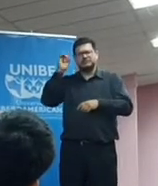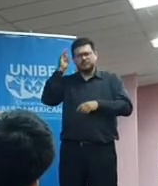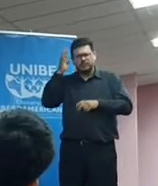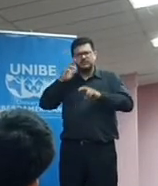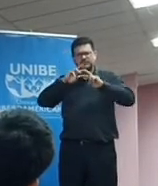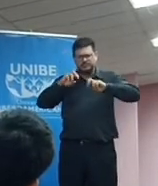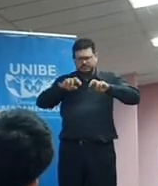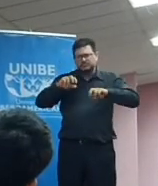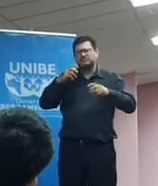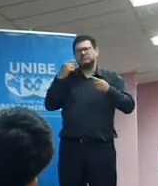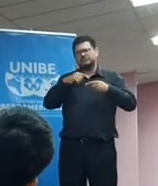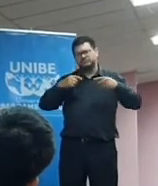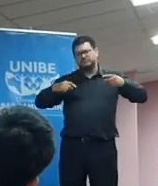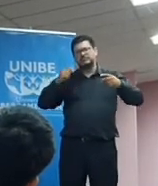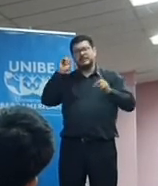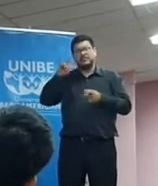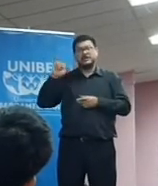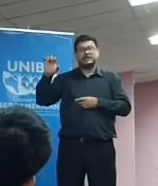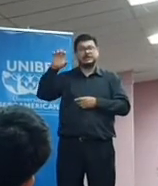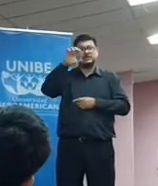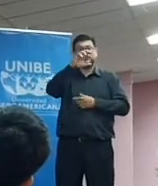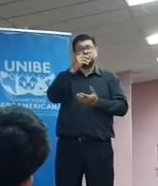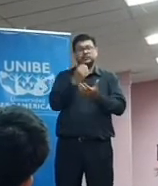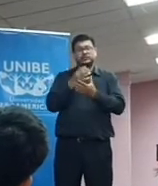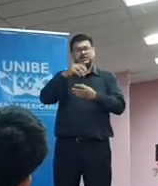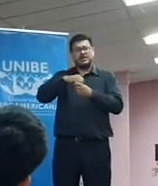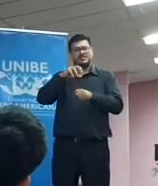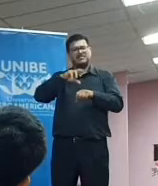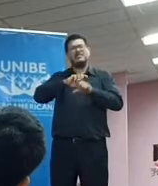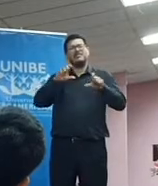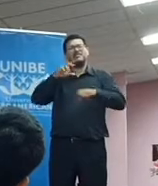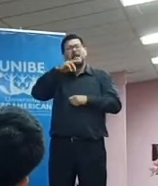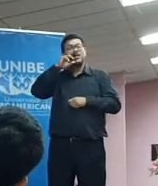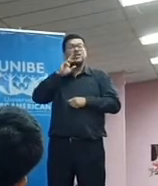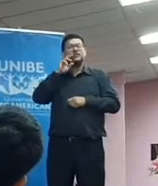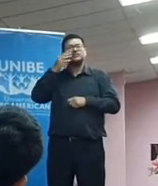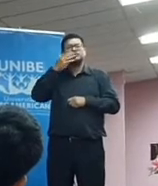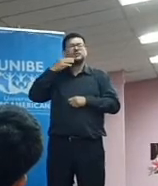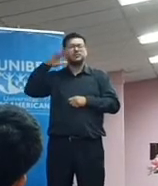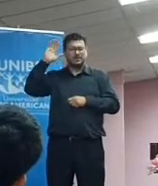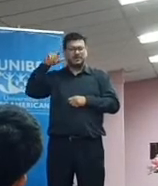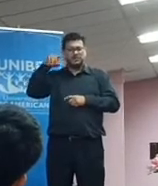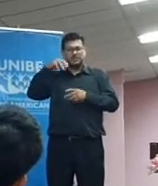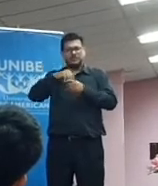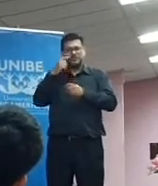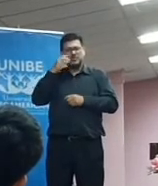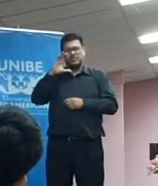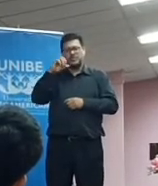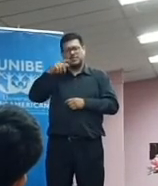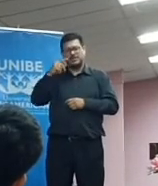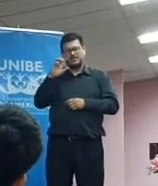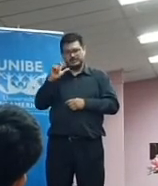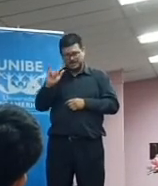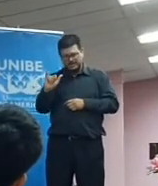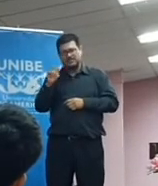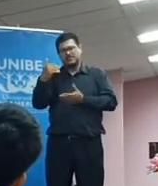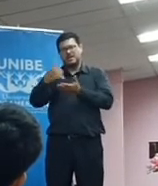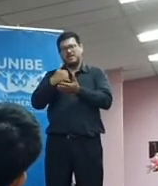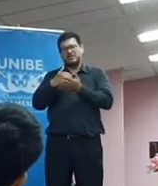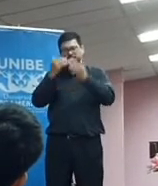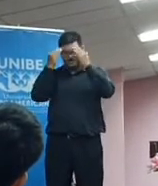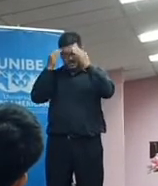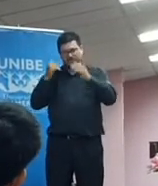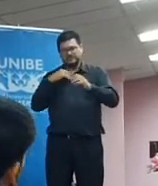instituciones responsables de la educación superior, como es el caso del CONACYT, que nos permitió a nosotros